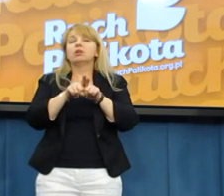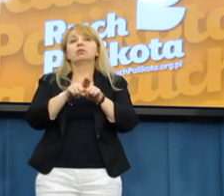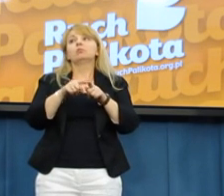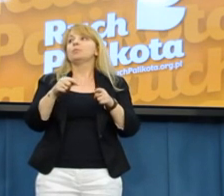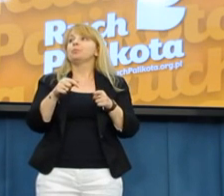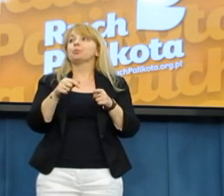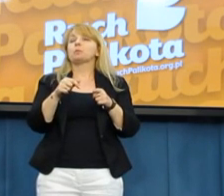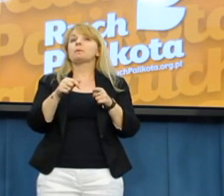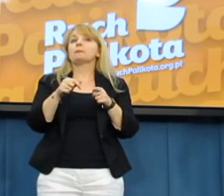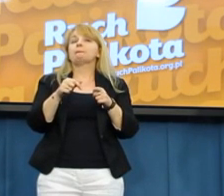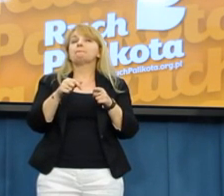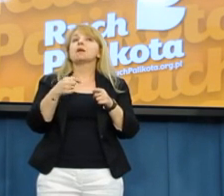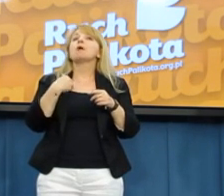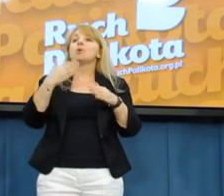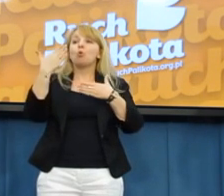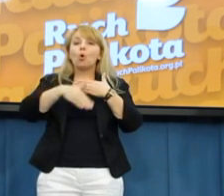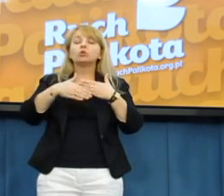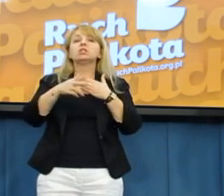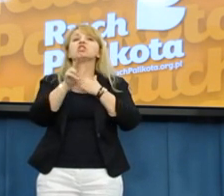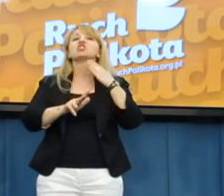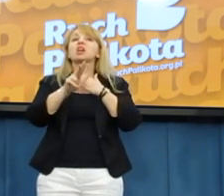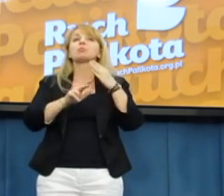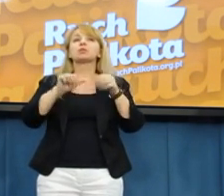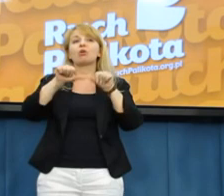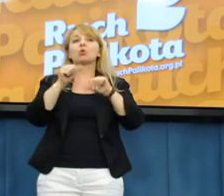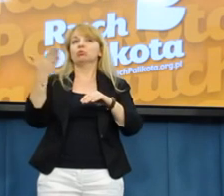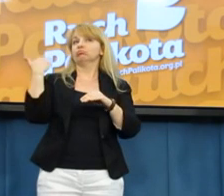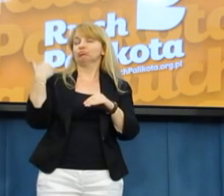się pod koniec ciepnia ubiegłego roku.